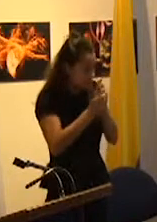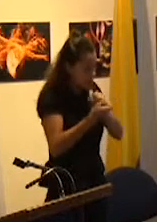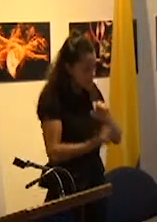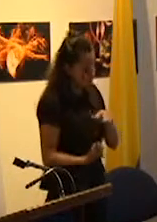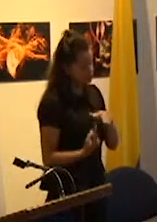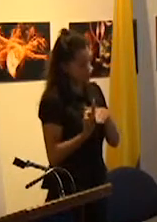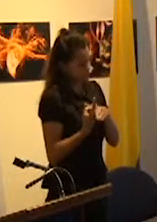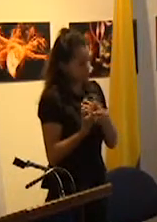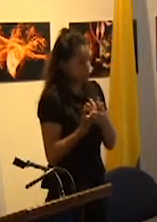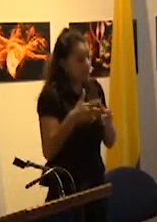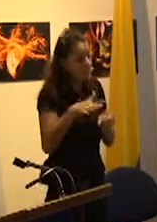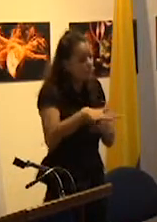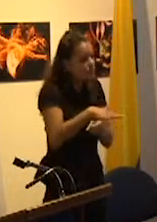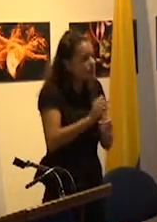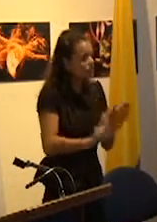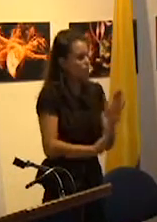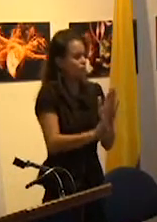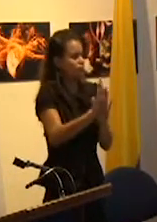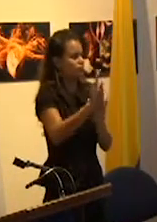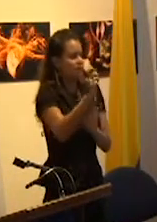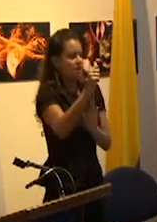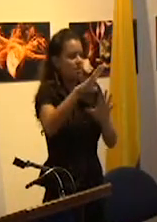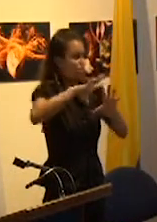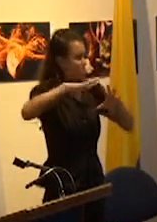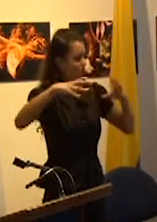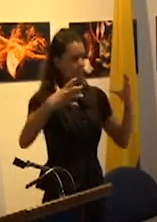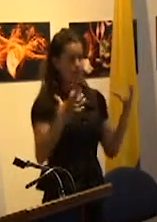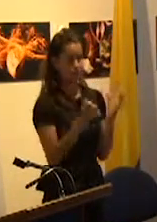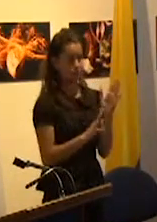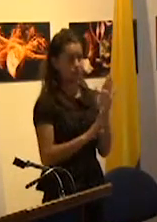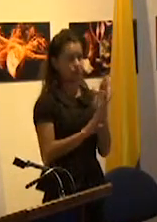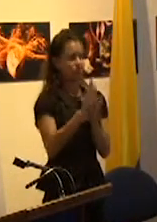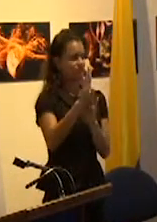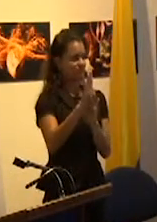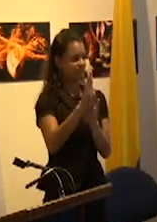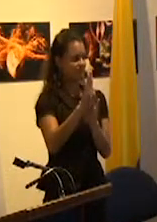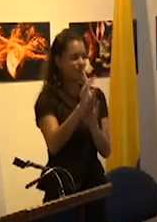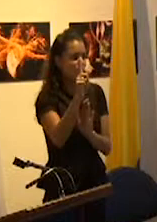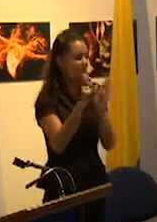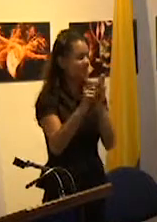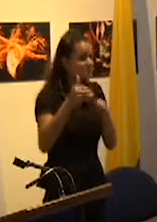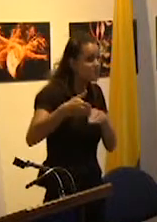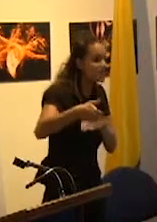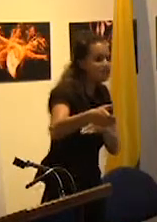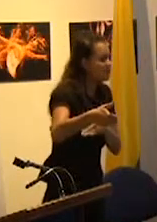un crecimiento económico global que no volvió a ocurrir así